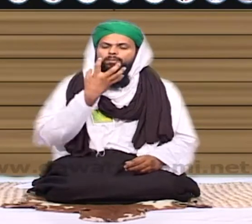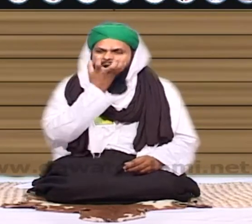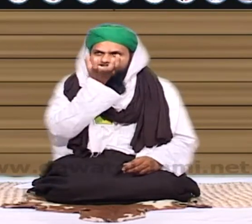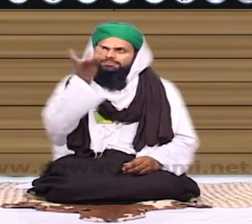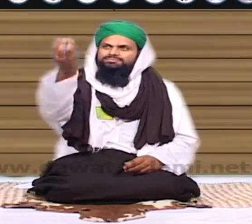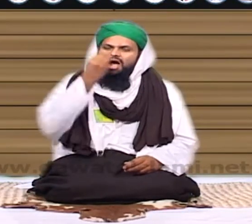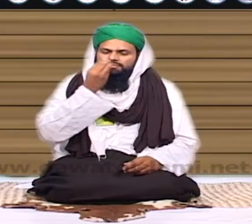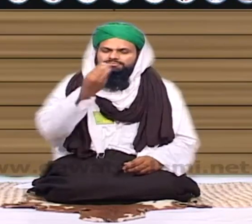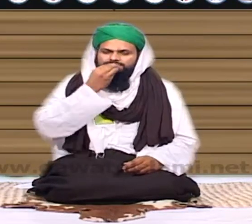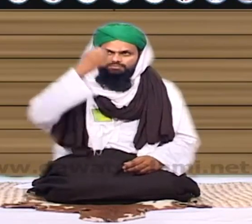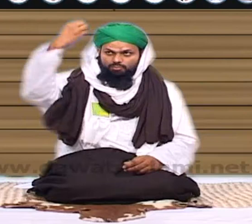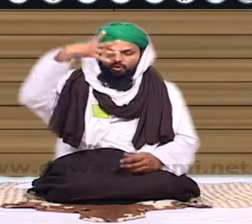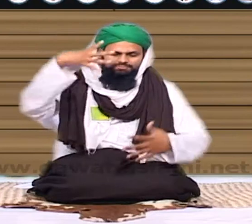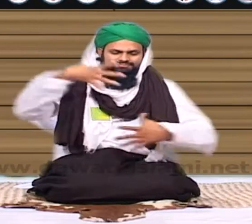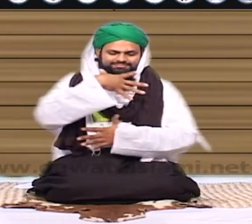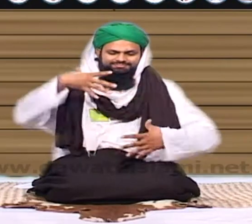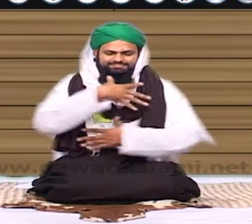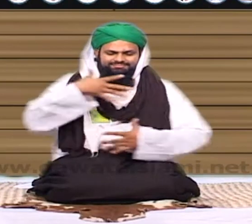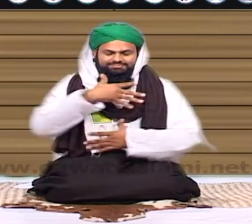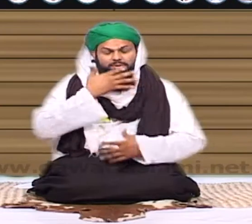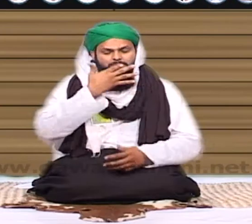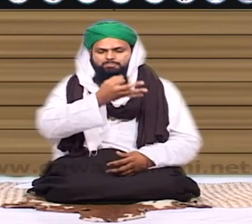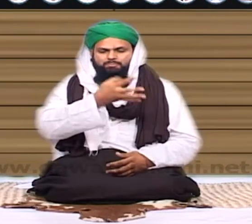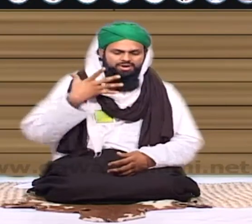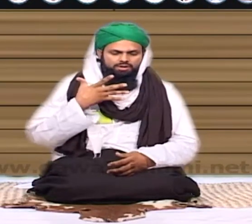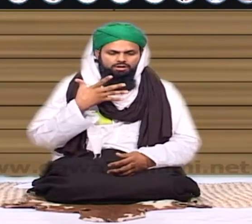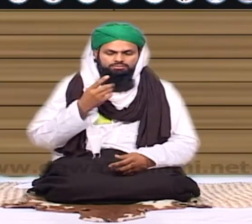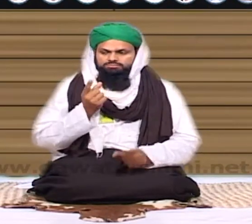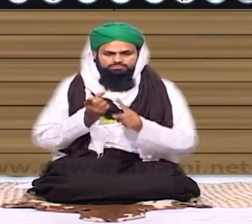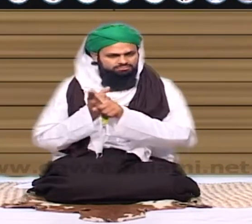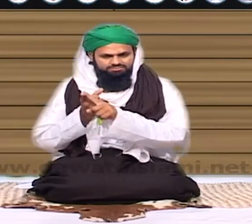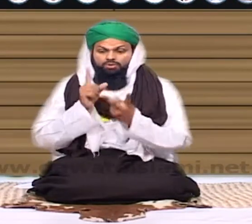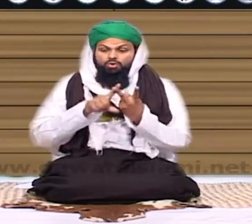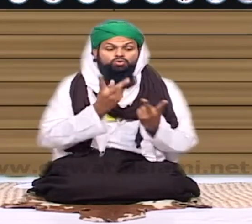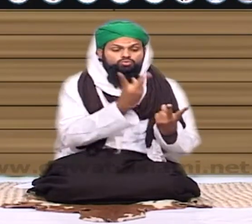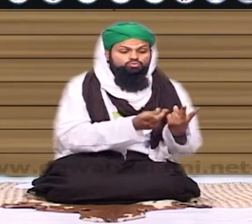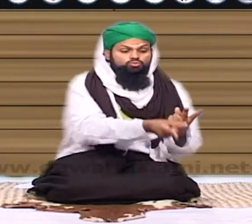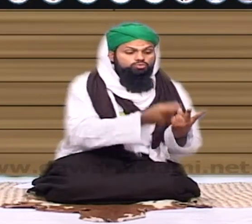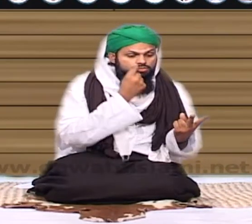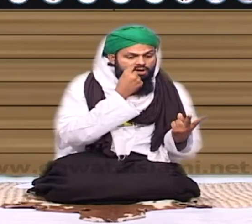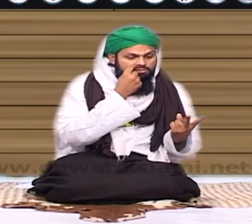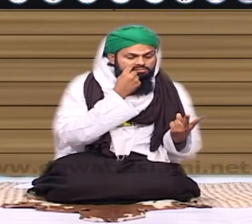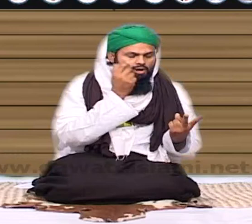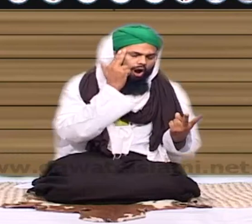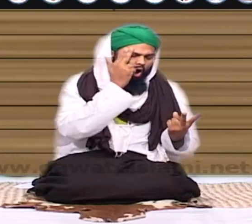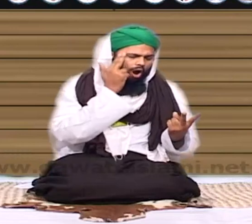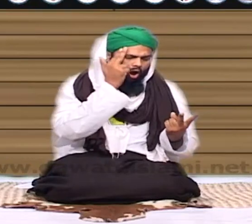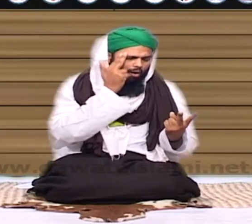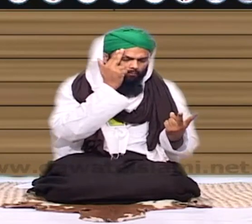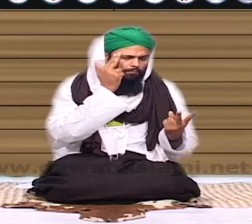میوے توڑکوڑ کر کھا رہا فواروں میں نہا رہا بڑے مزے لے رہا اچھا دوسرا شخص بھی جو قریب لیتا ہوا وہ بھی